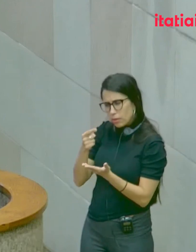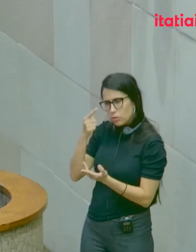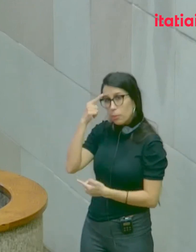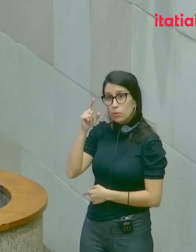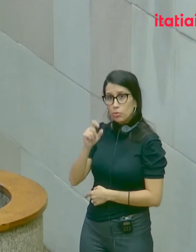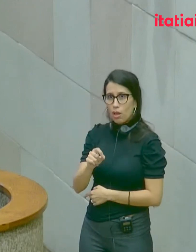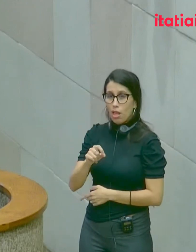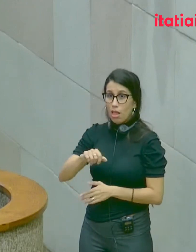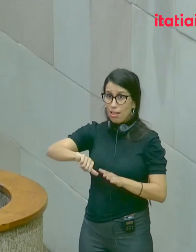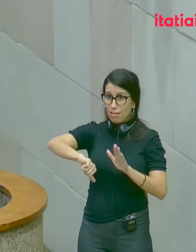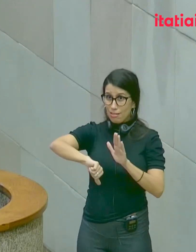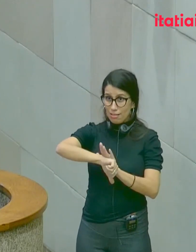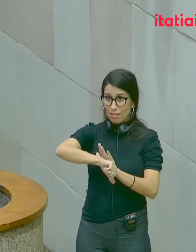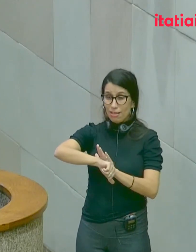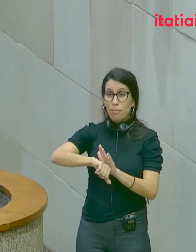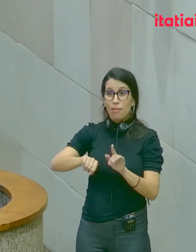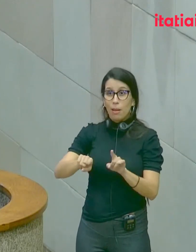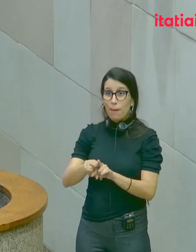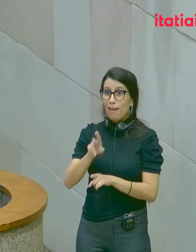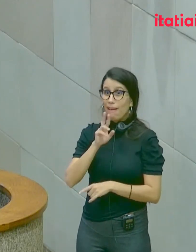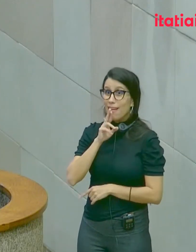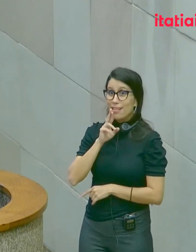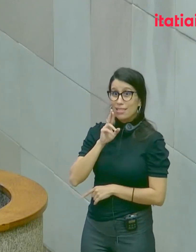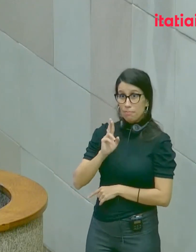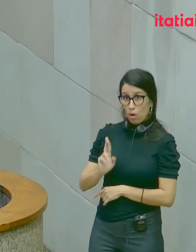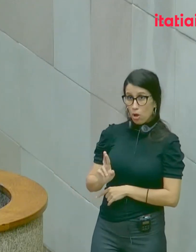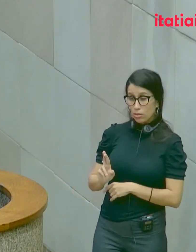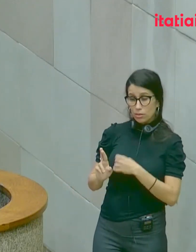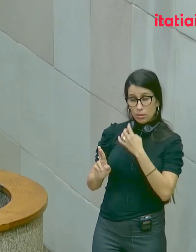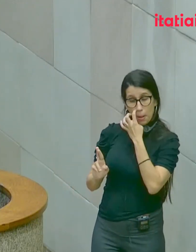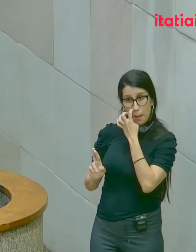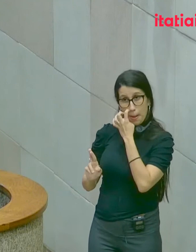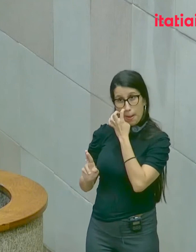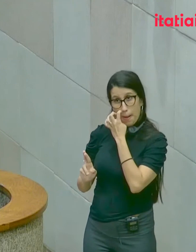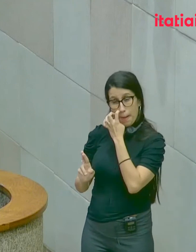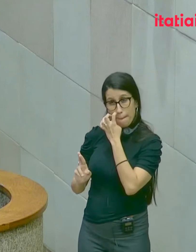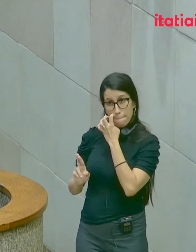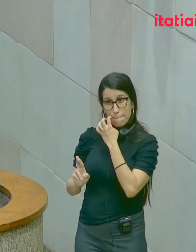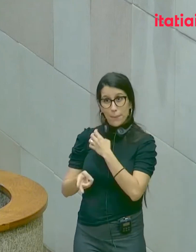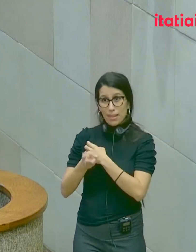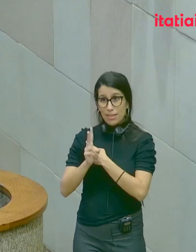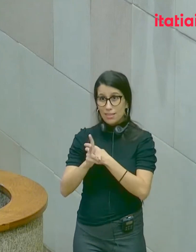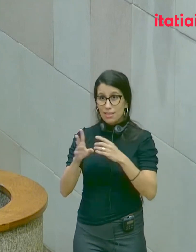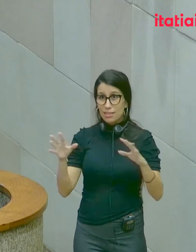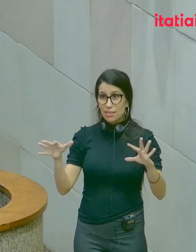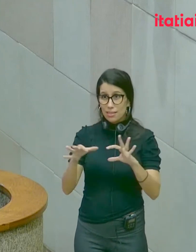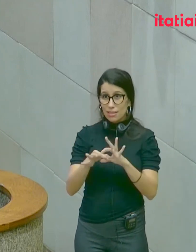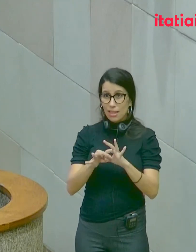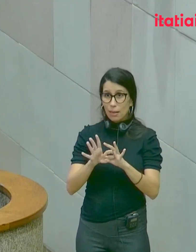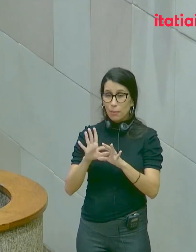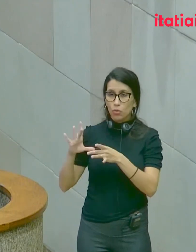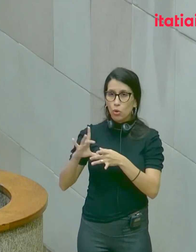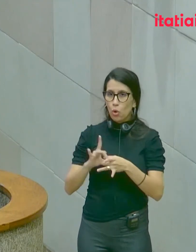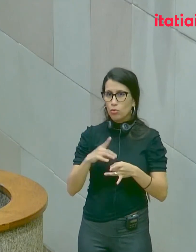a resposta institucionalizada sempre fizeram parte da humanidade.